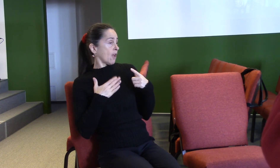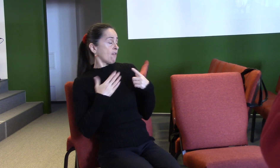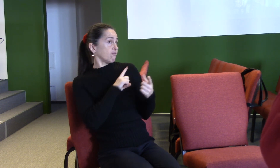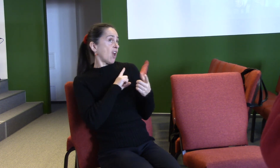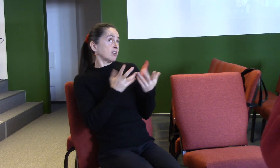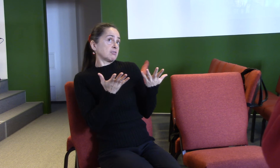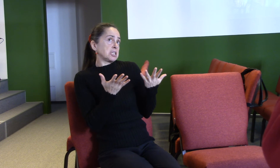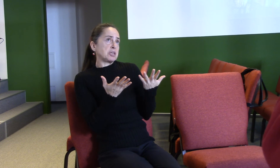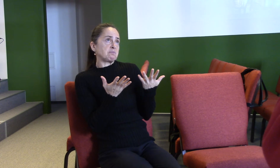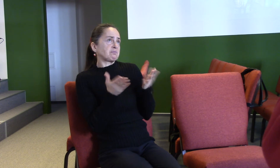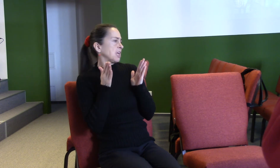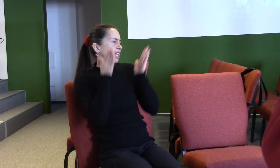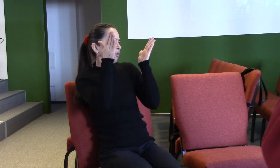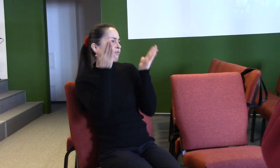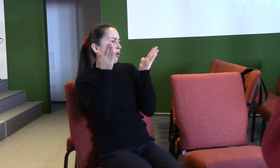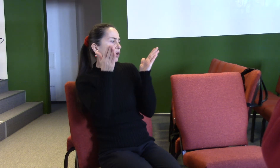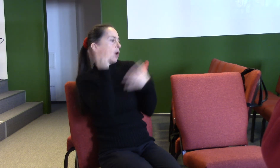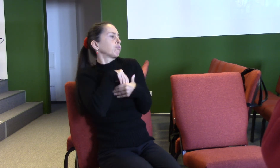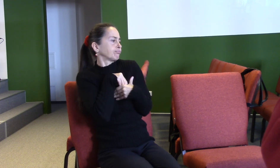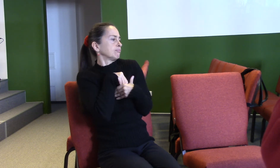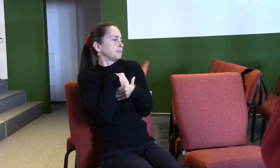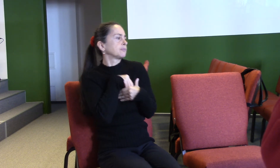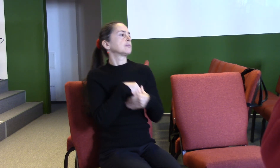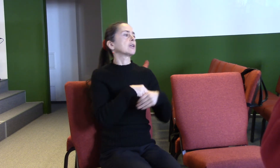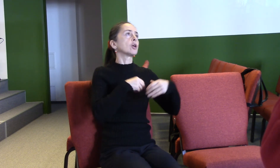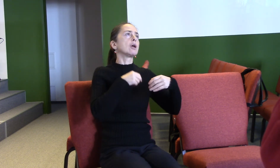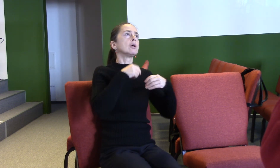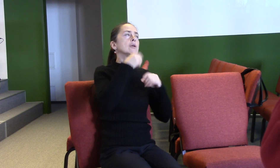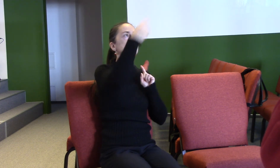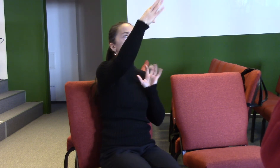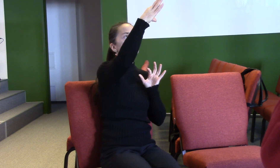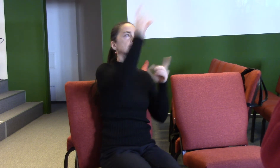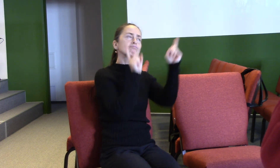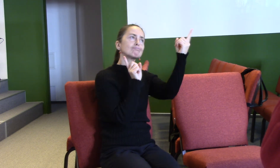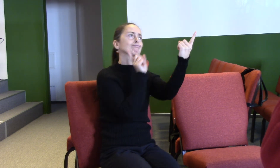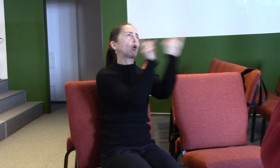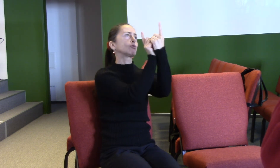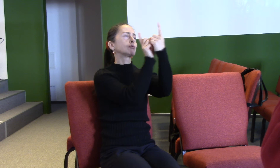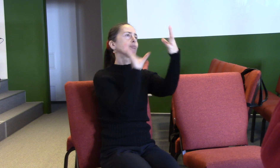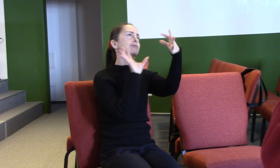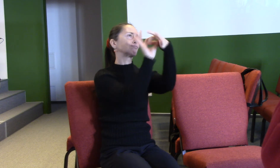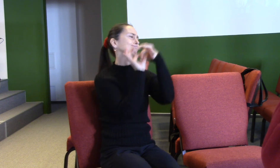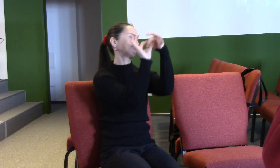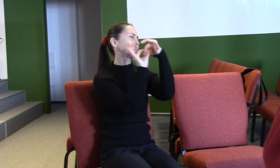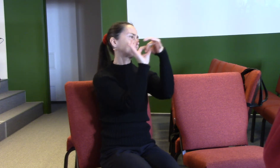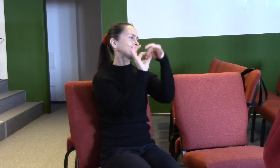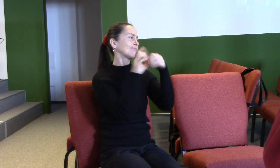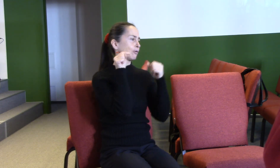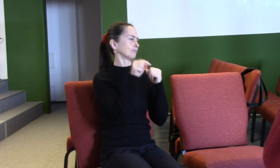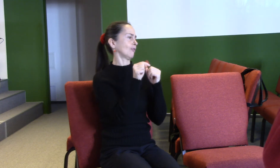jde tam o obou strané poznání, o osobní kontakt a o osobní angažovanost a